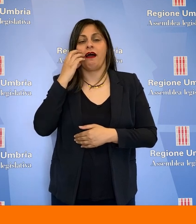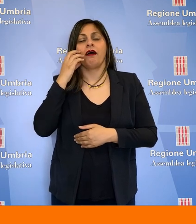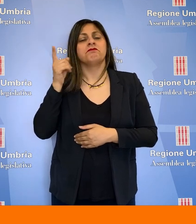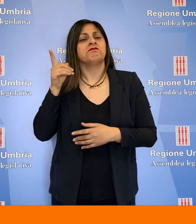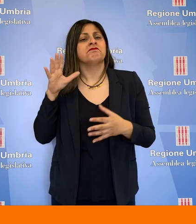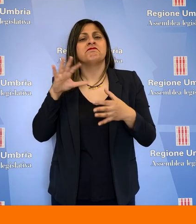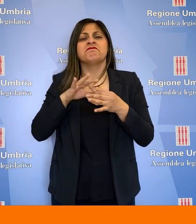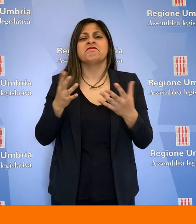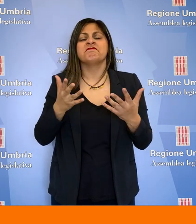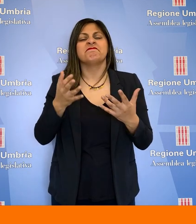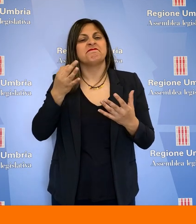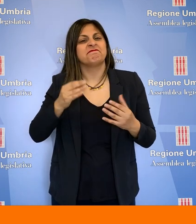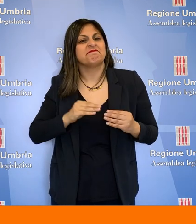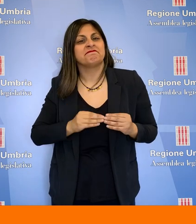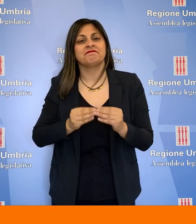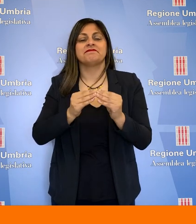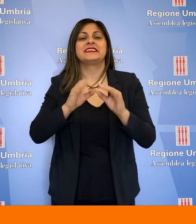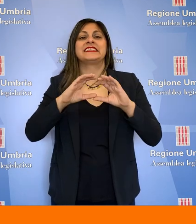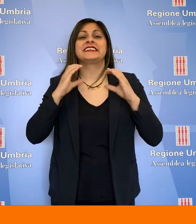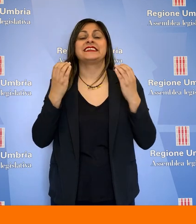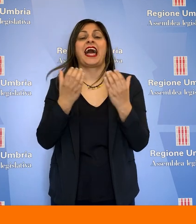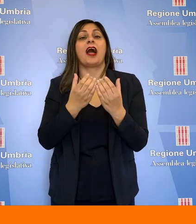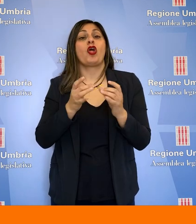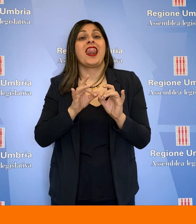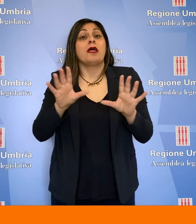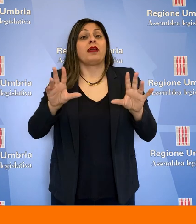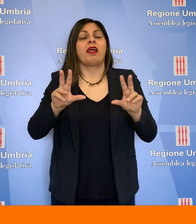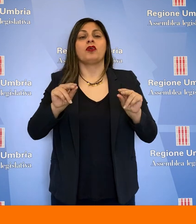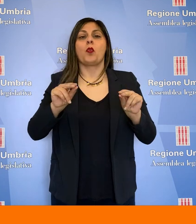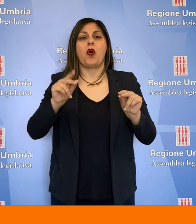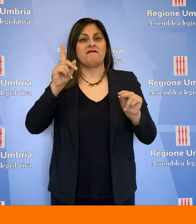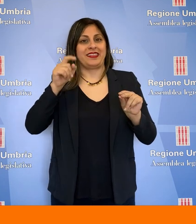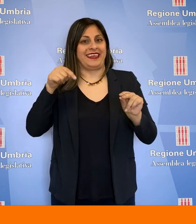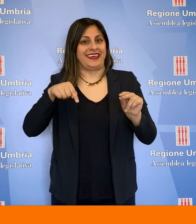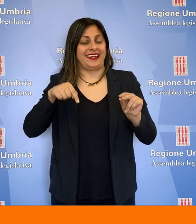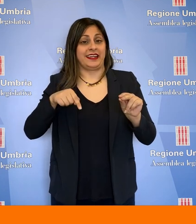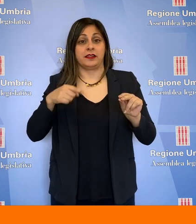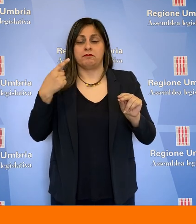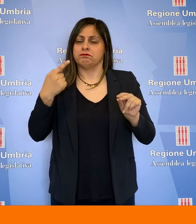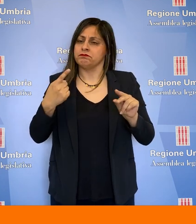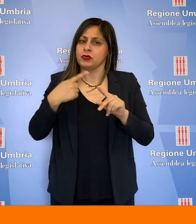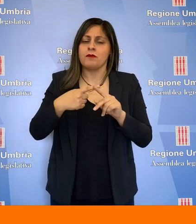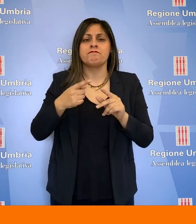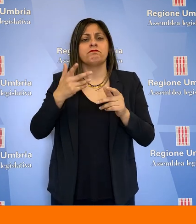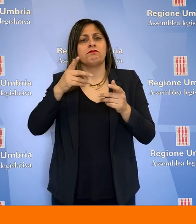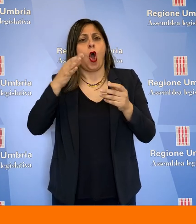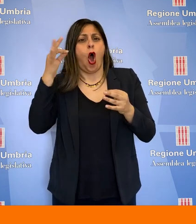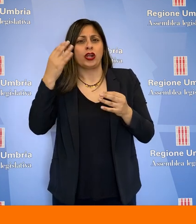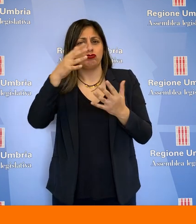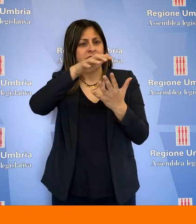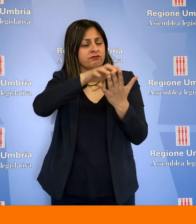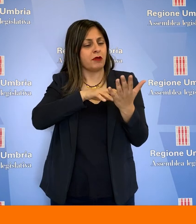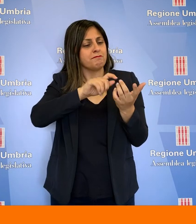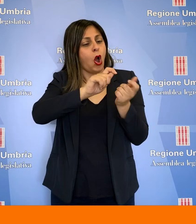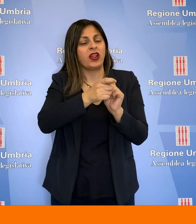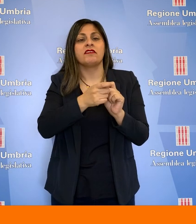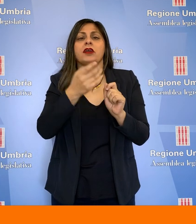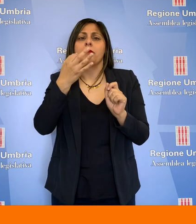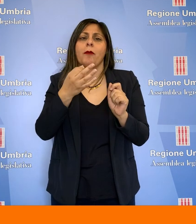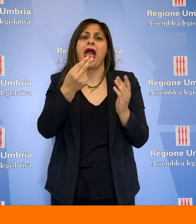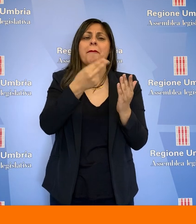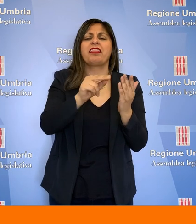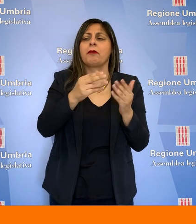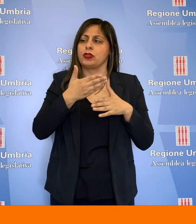Luca, relativa alla costruzione del nuovo stadio libero liberati di Terni, apportate modifiche al dispositivo originario con un